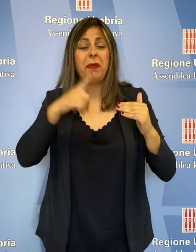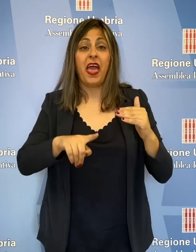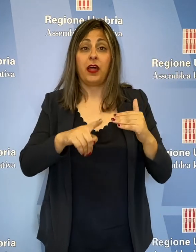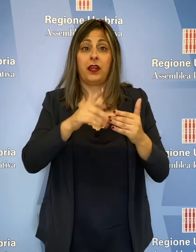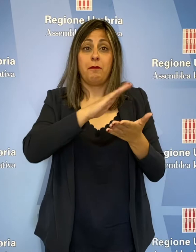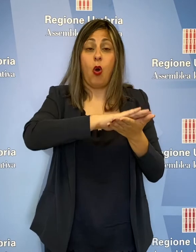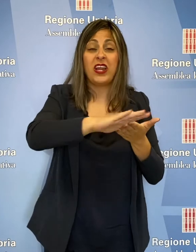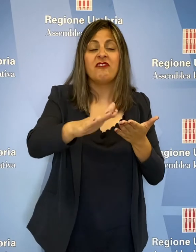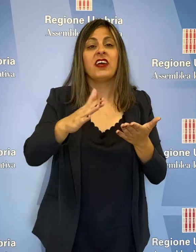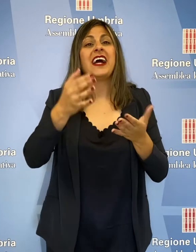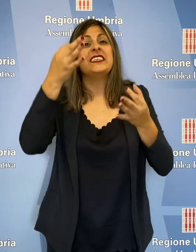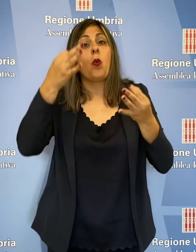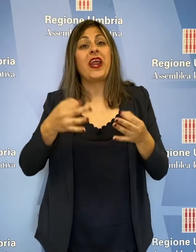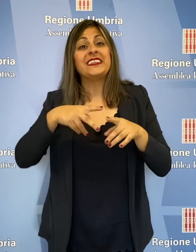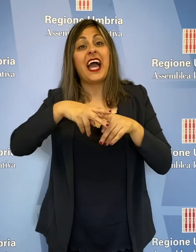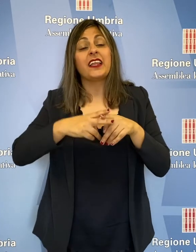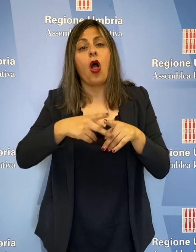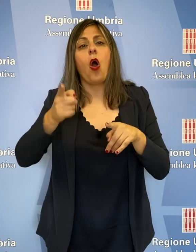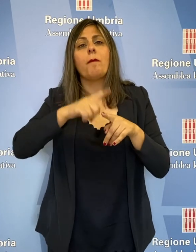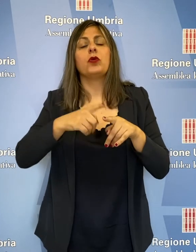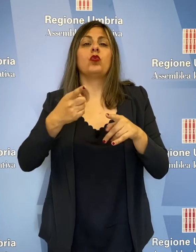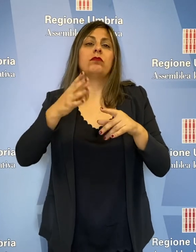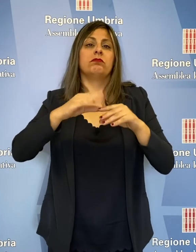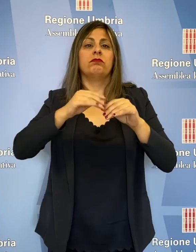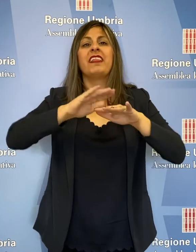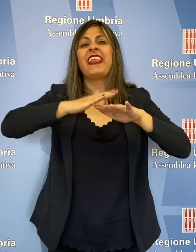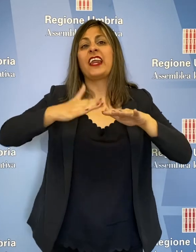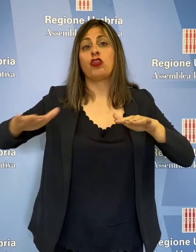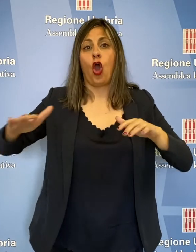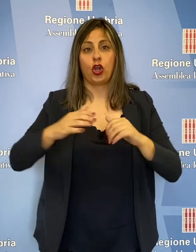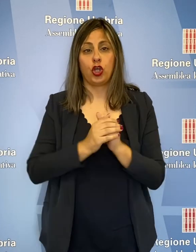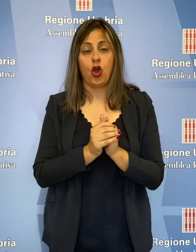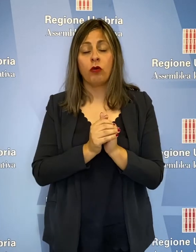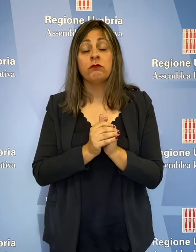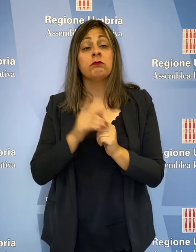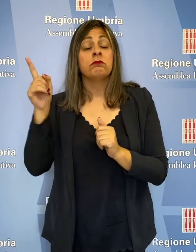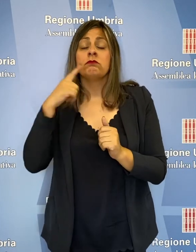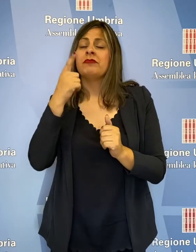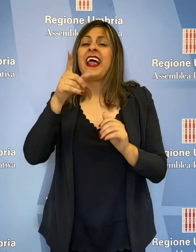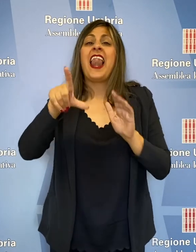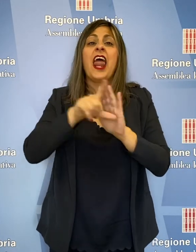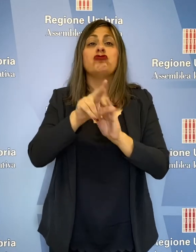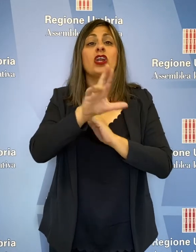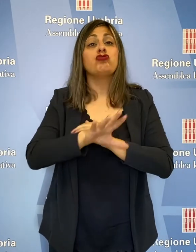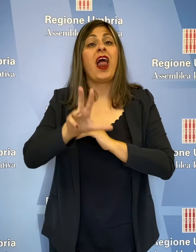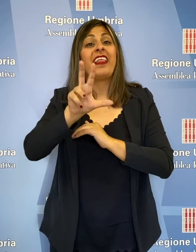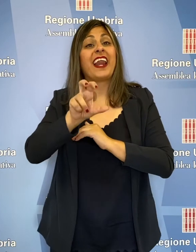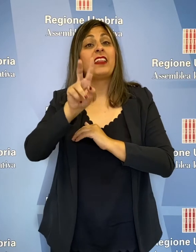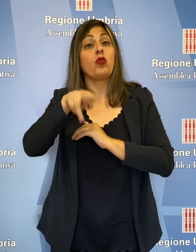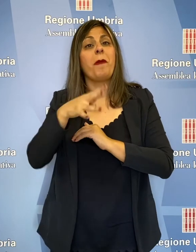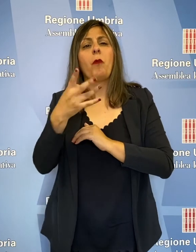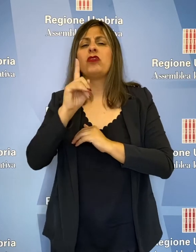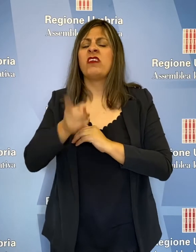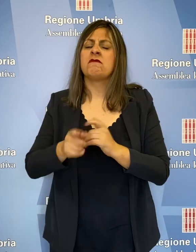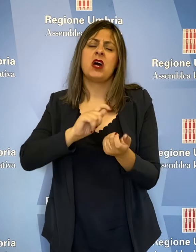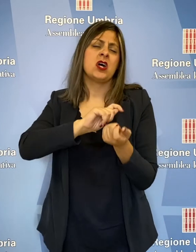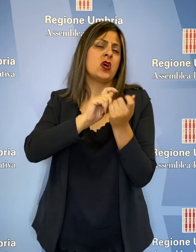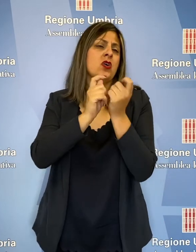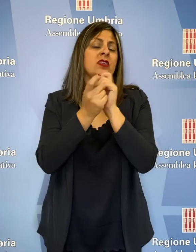ha sollecitato una profonda modifica della legge regionale 30 del 2004 per far sì che sia la fiscalità generale a farsi carico in tutta l